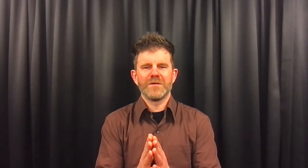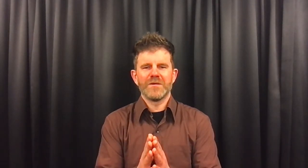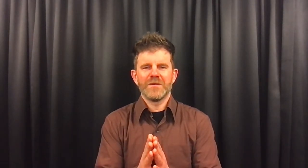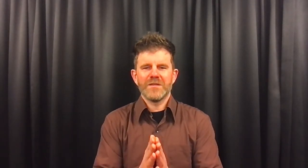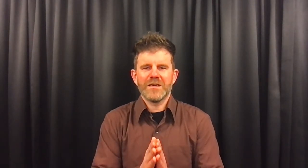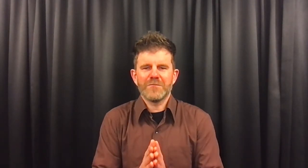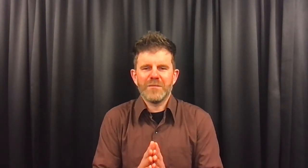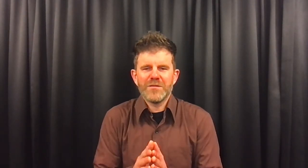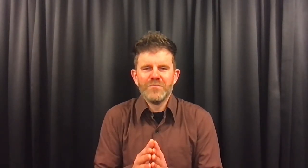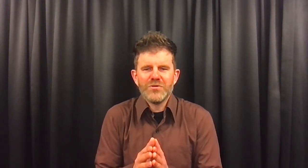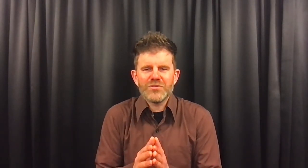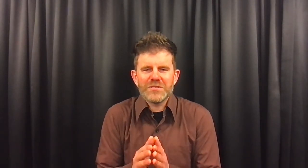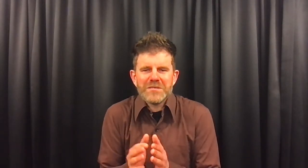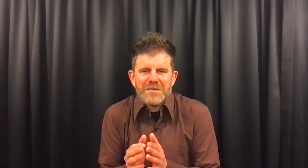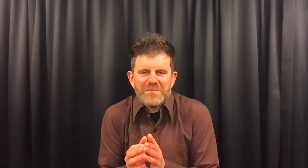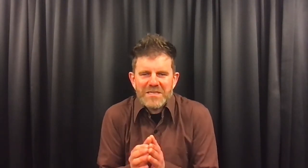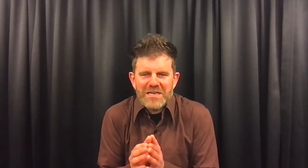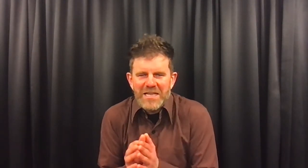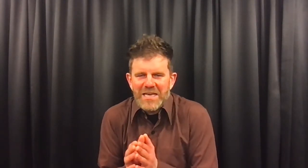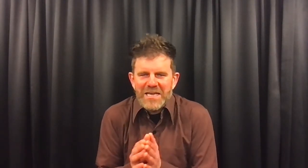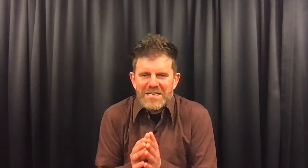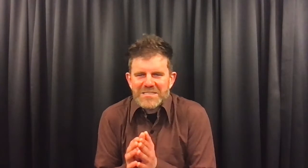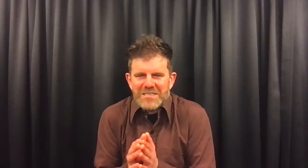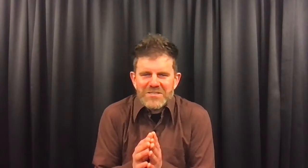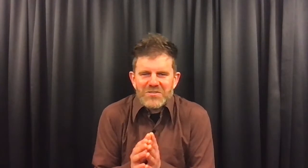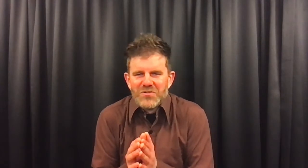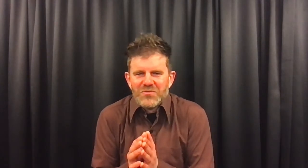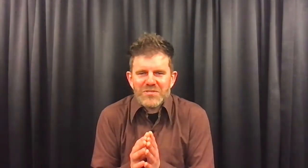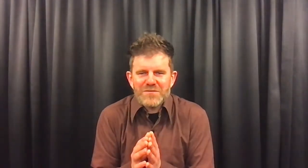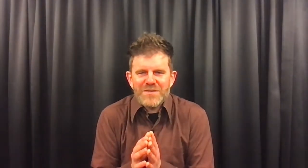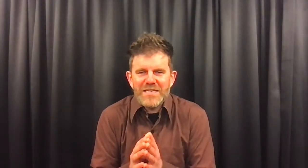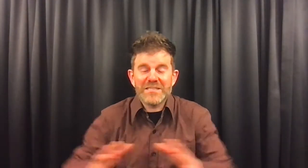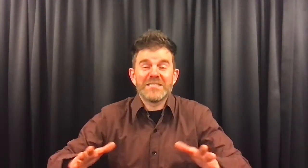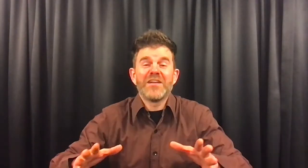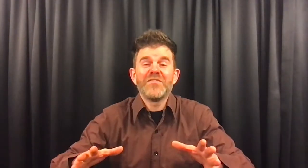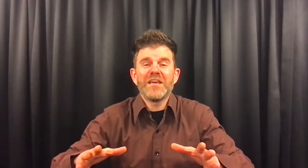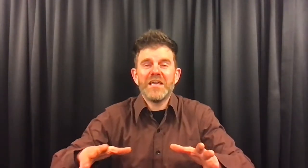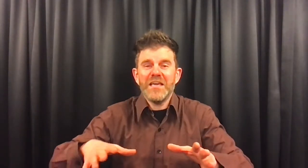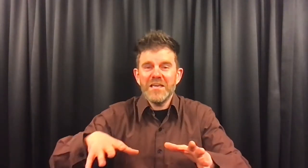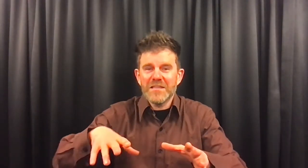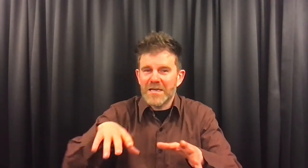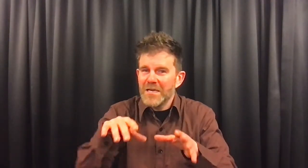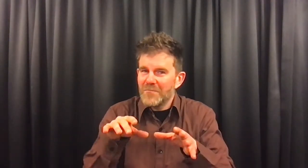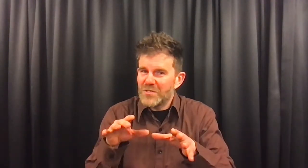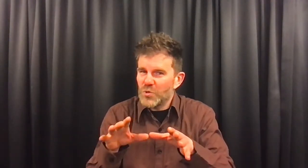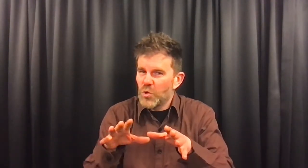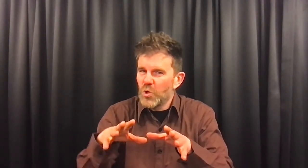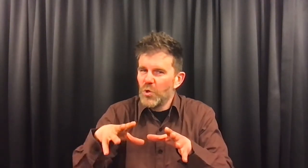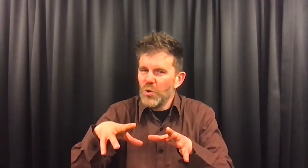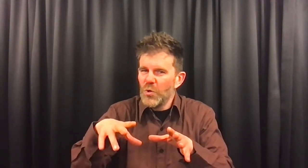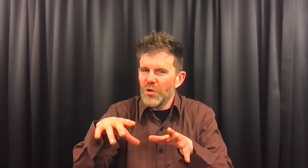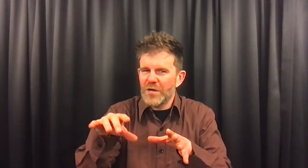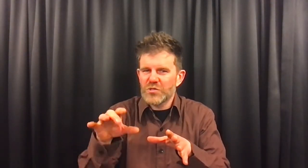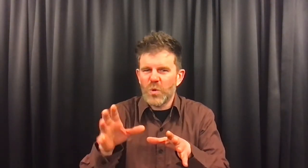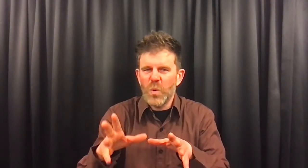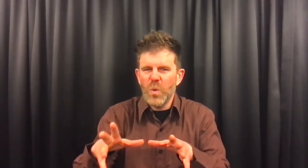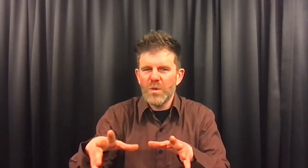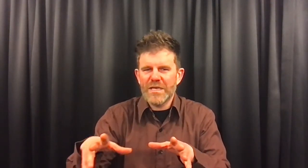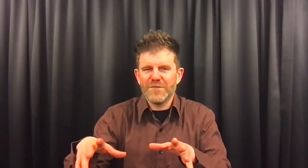Dan kwamen de mussen met een kleine, zacht, donzige veer. Het is dan de eende, met zo'n kleuren als olie in een